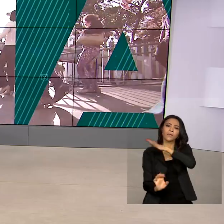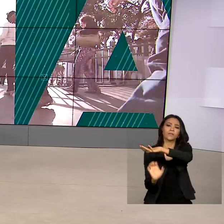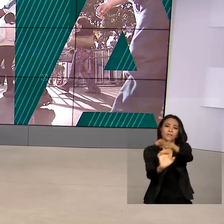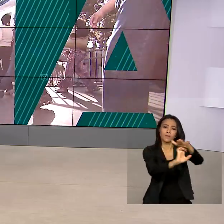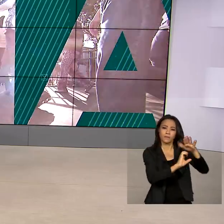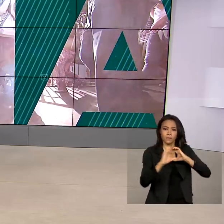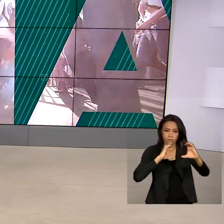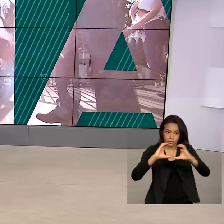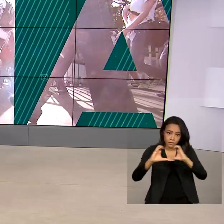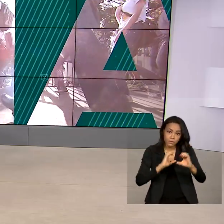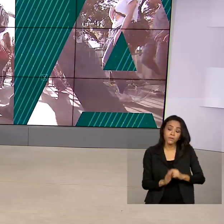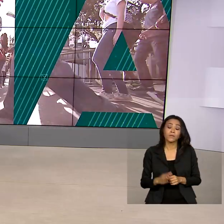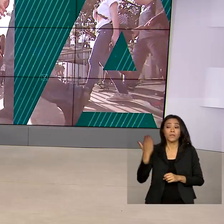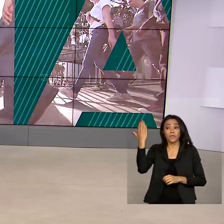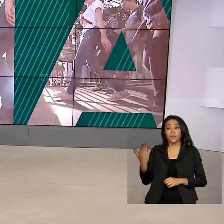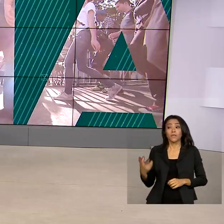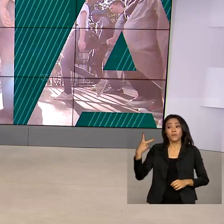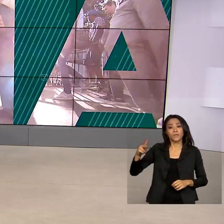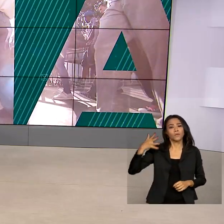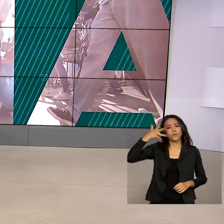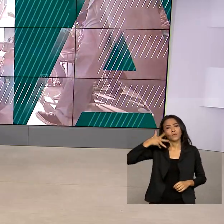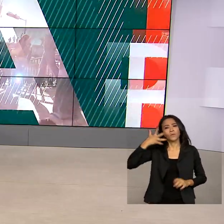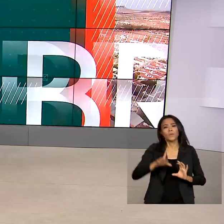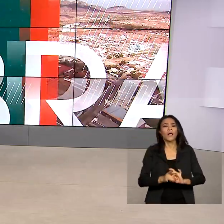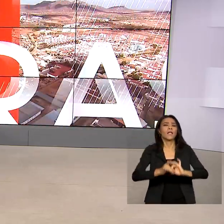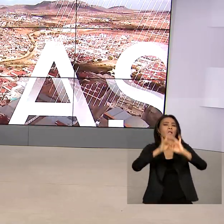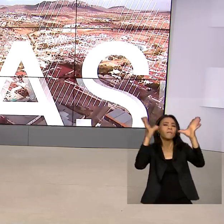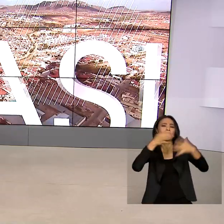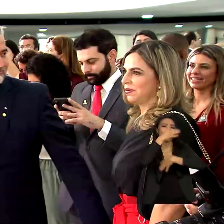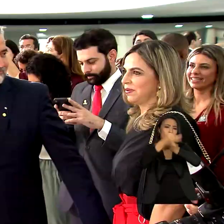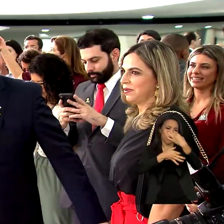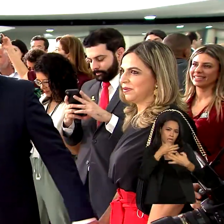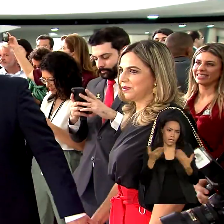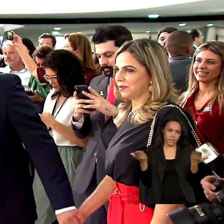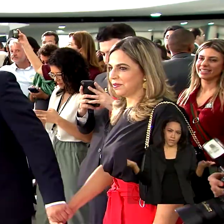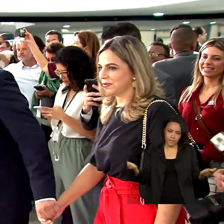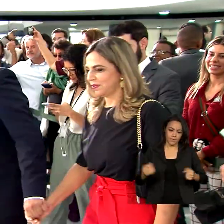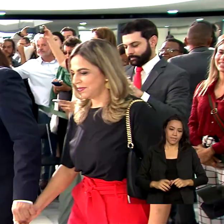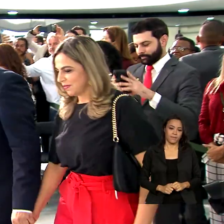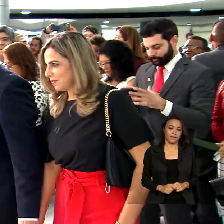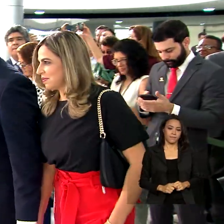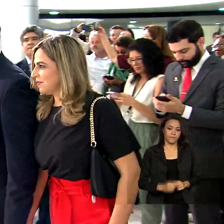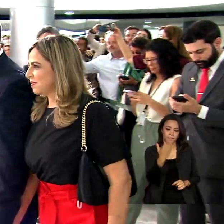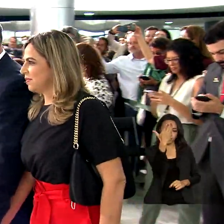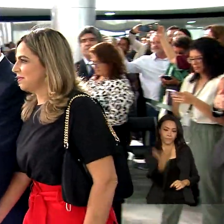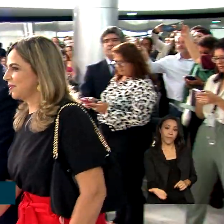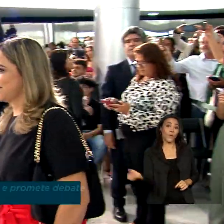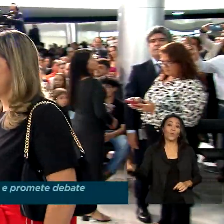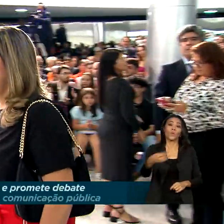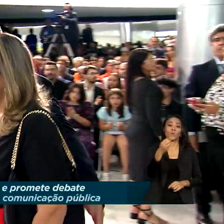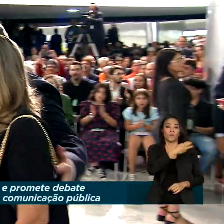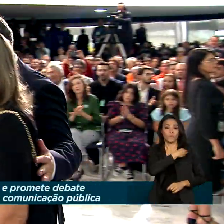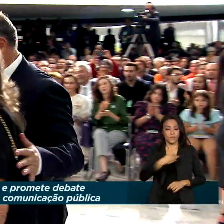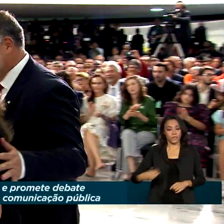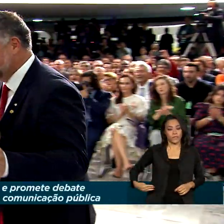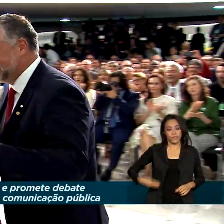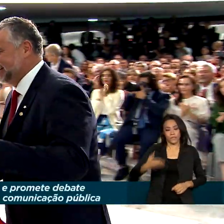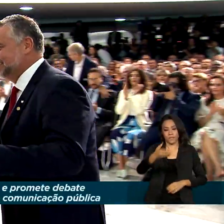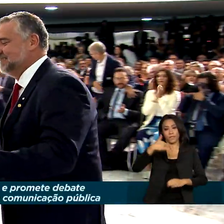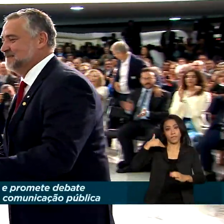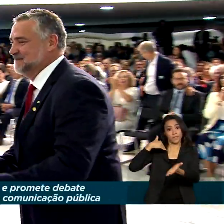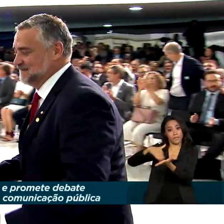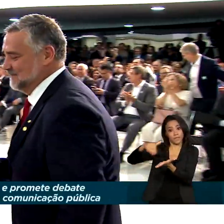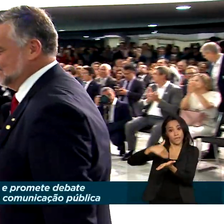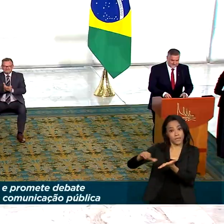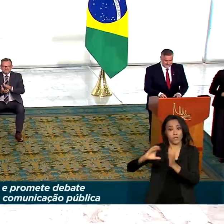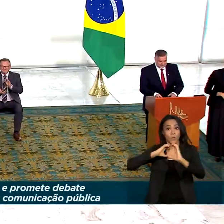discurso, o novo ministro enfatizou a liberdade de imprensa. O novo ministro da Secretaria de Comunicação Social,